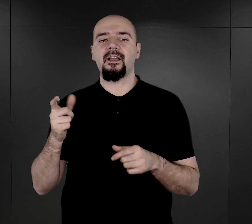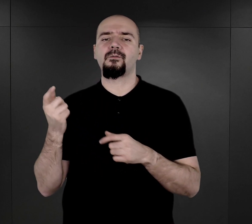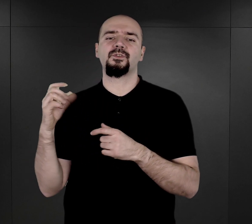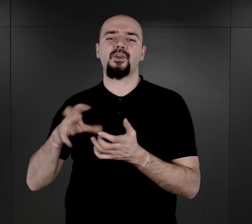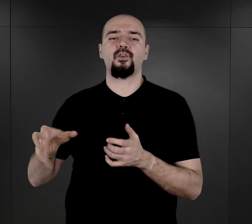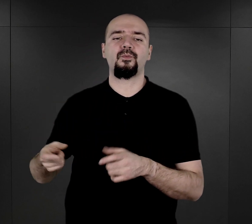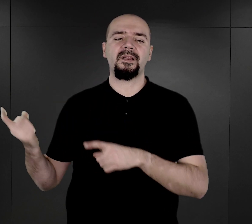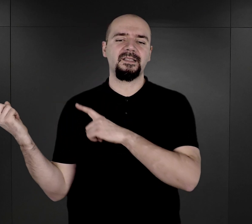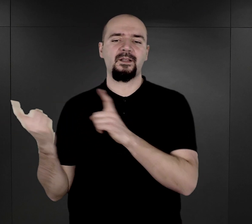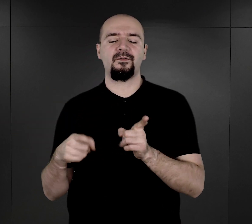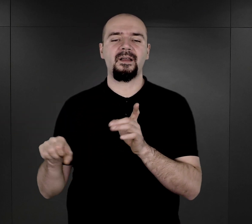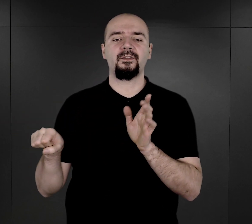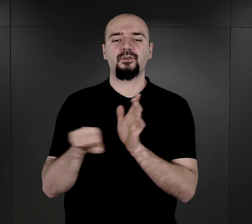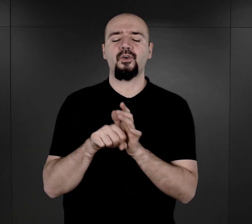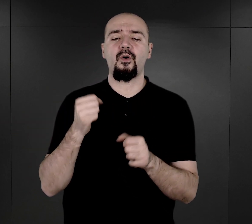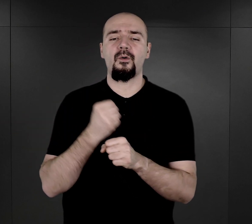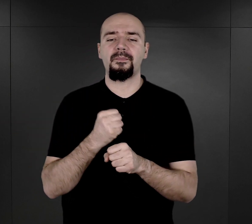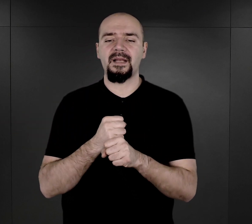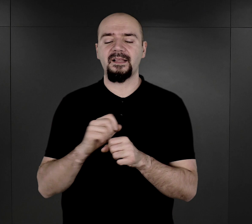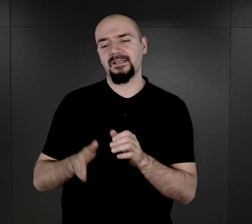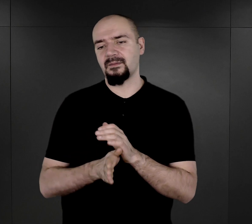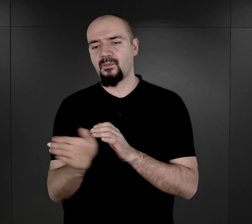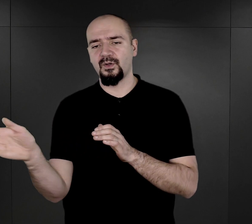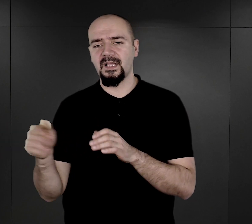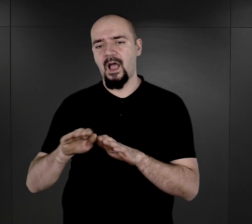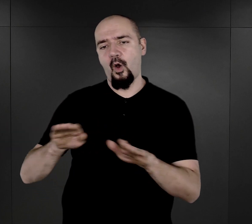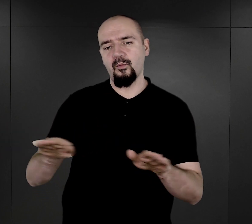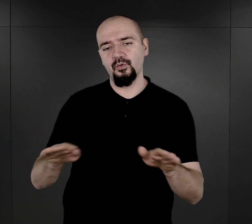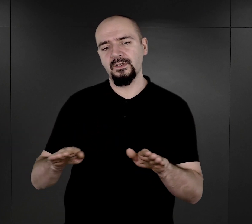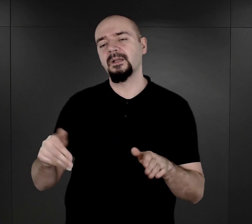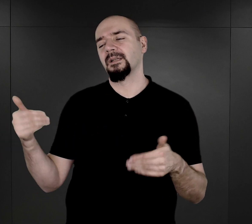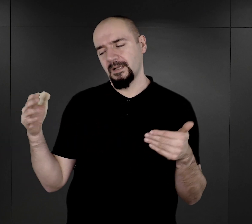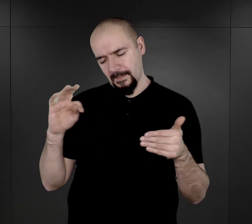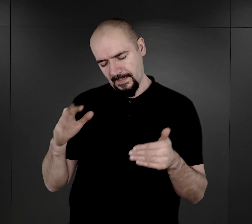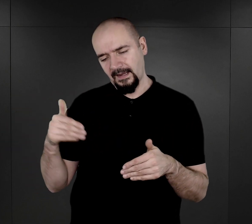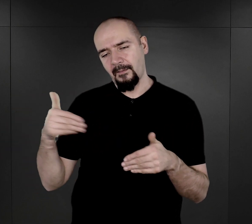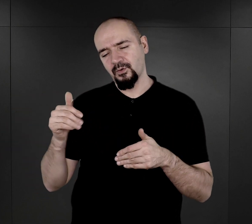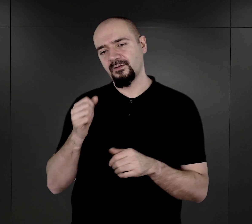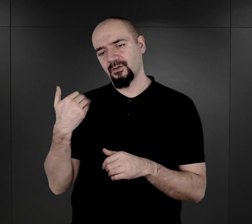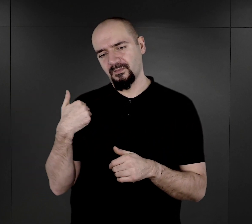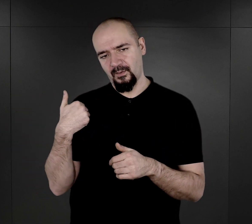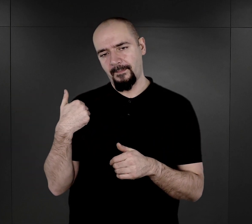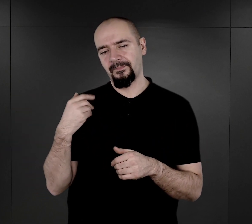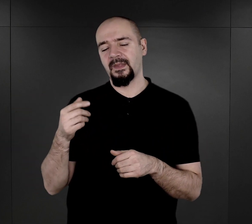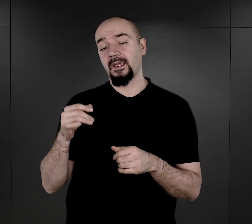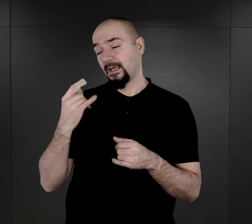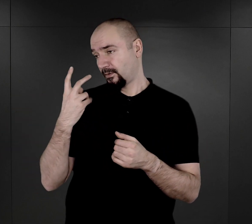skierowano do pracy poza obóz, taka możliwość istniała. I tutaj przyglądając się